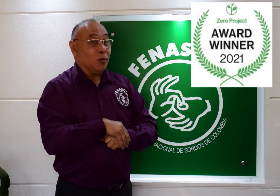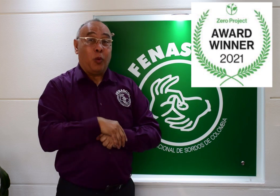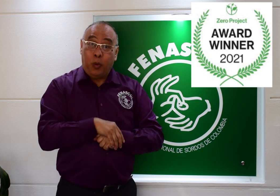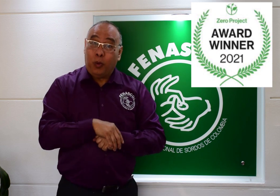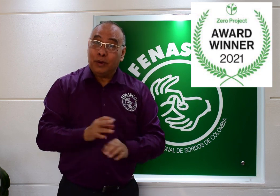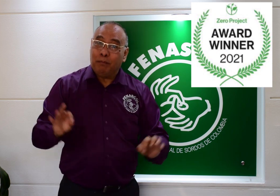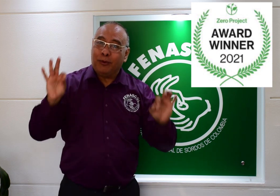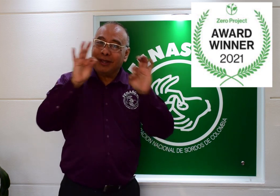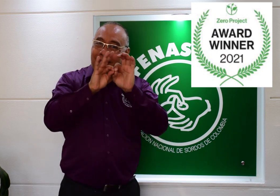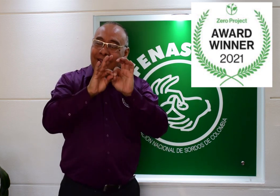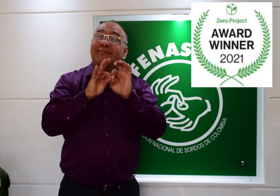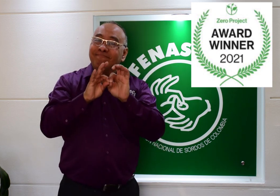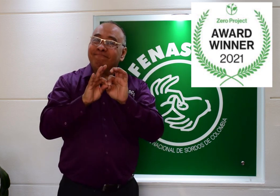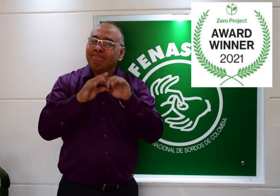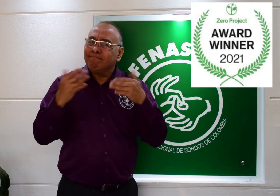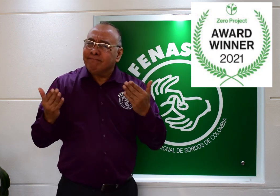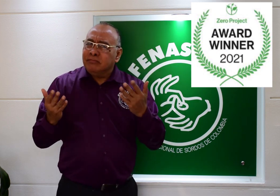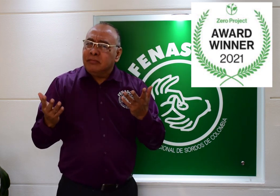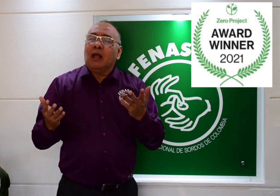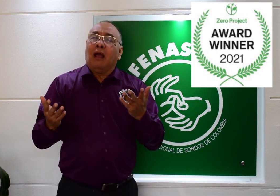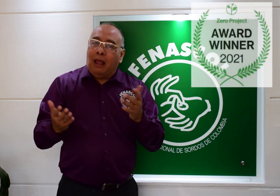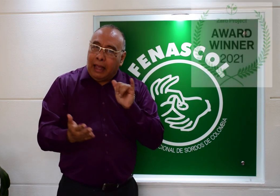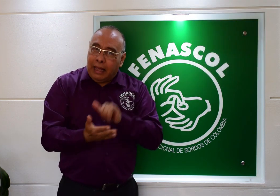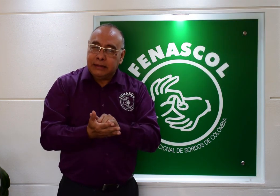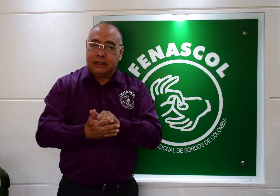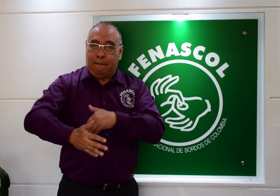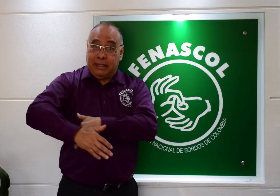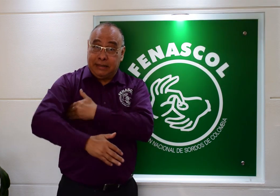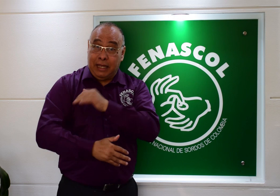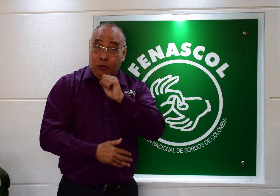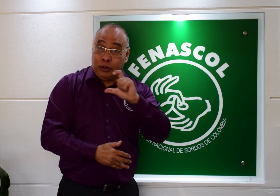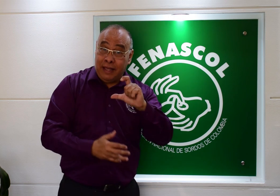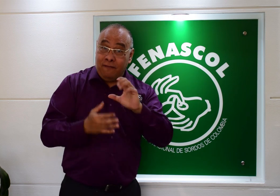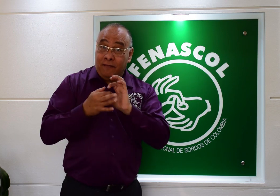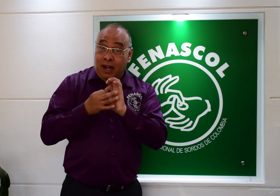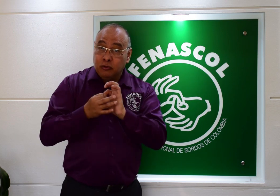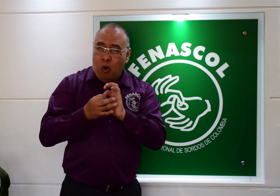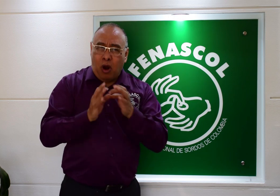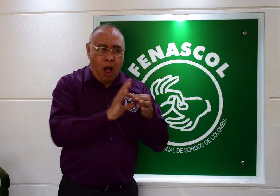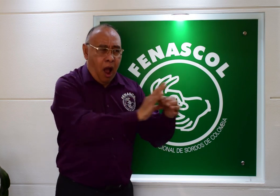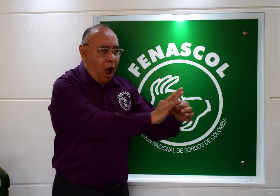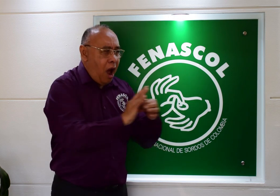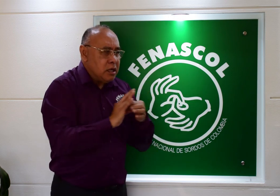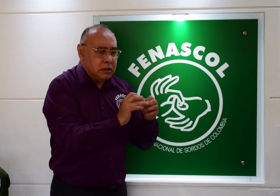Esto es importante, ya que el trabajo hombro a hombro entre el Mintic y Fenascol